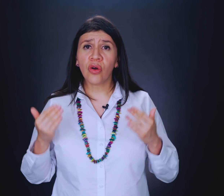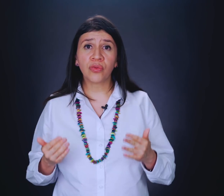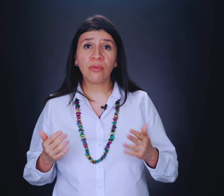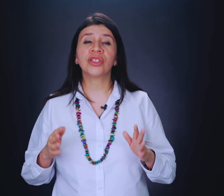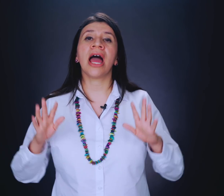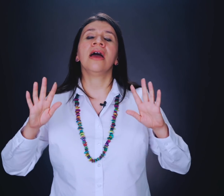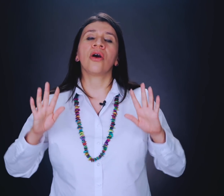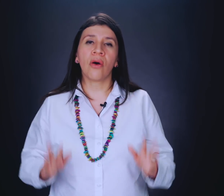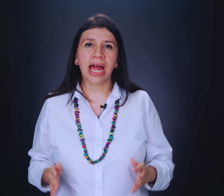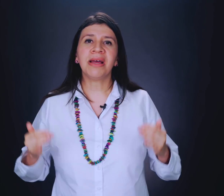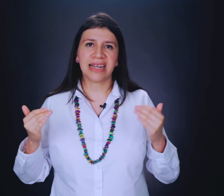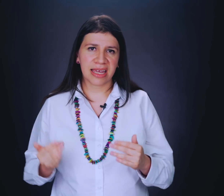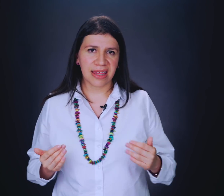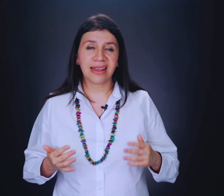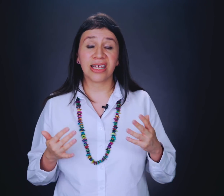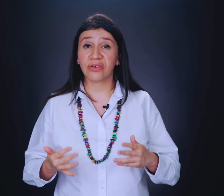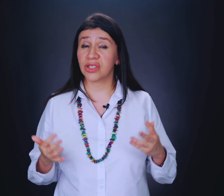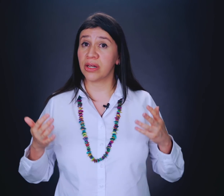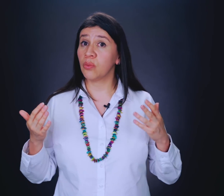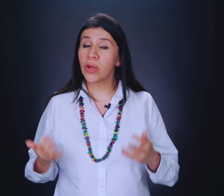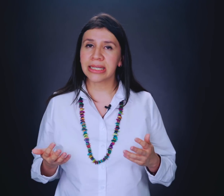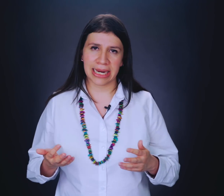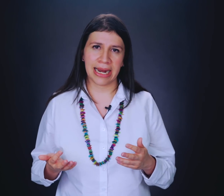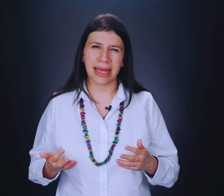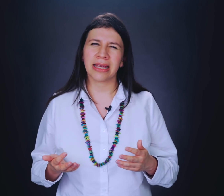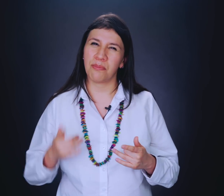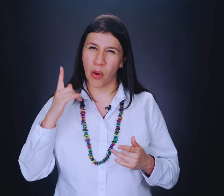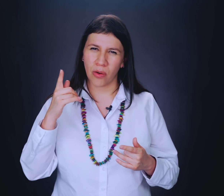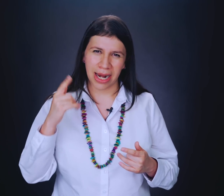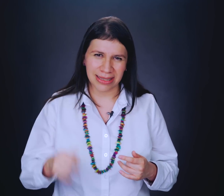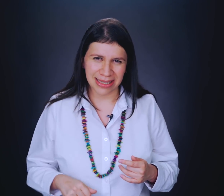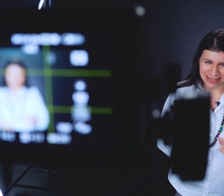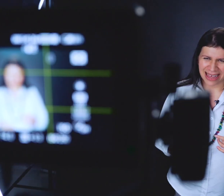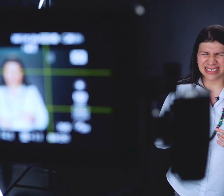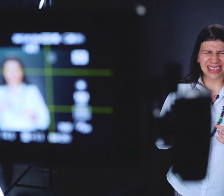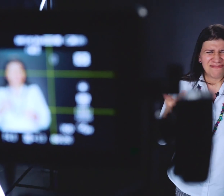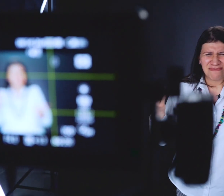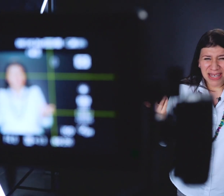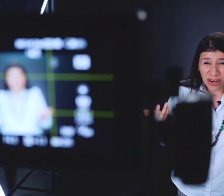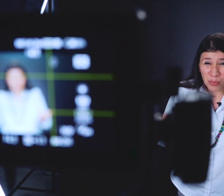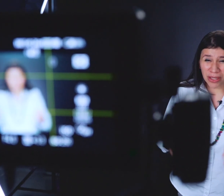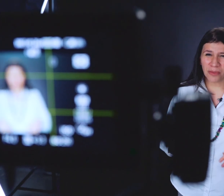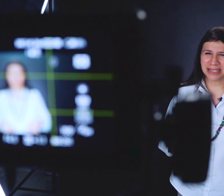los vemos ya con calma y tranquilidad, las cosas suenan muy exageradas y poco realistas. Así es que piénsalo un poquito más.